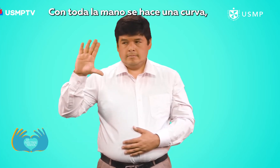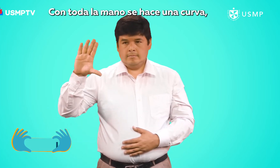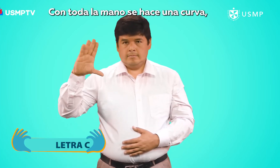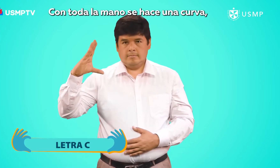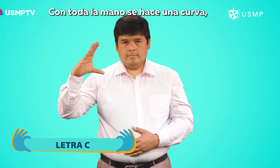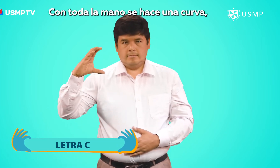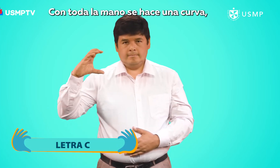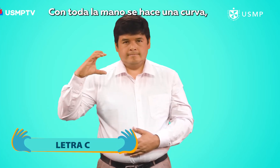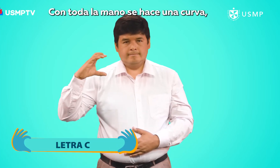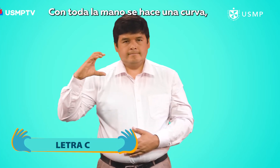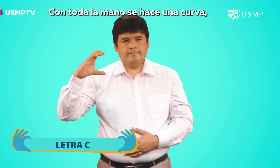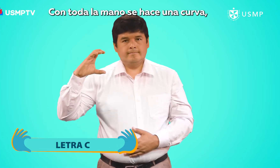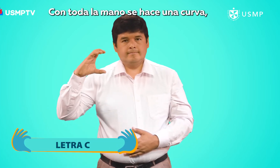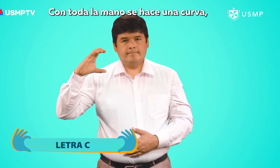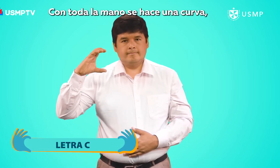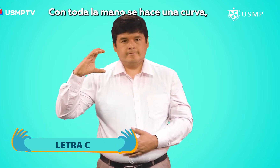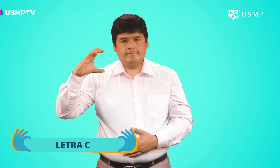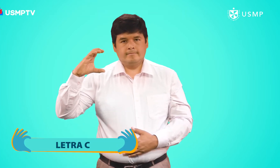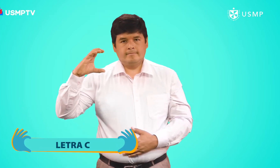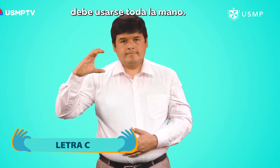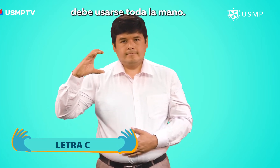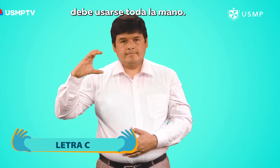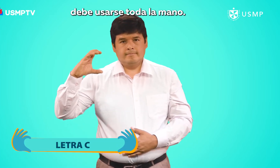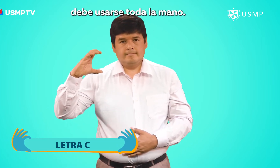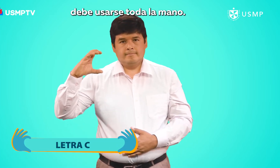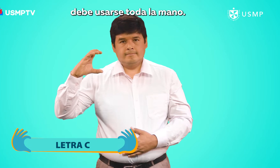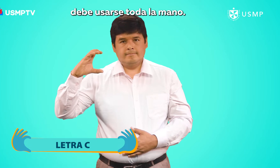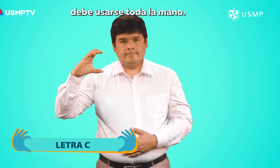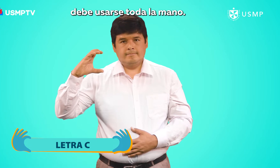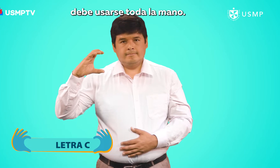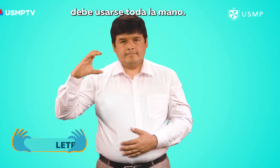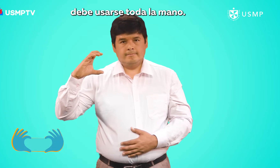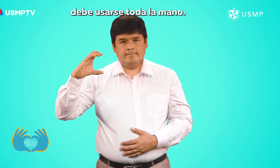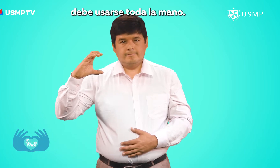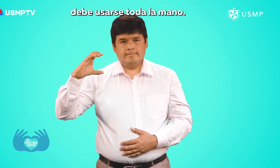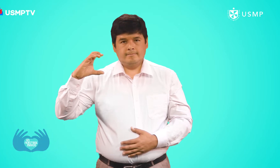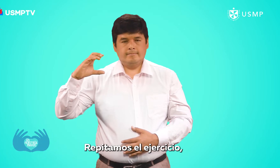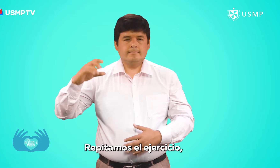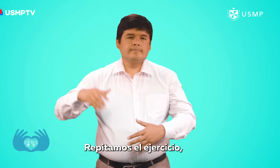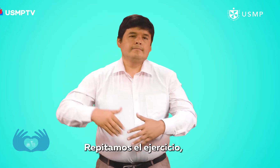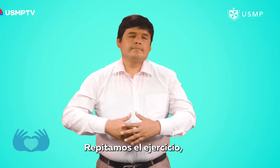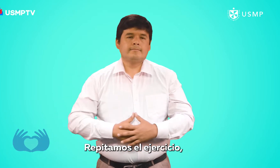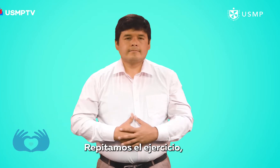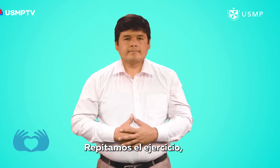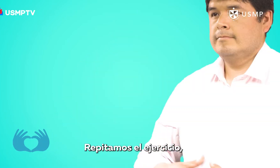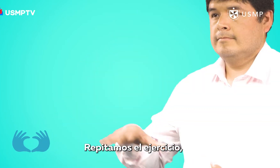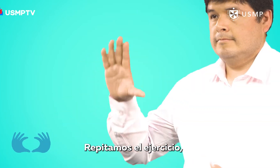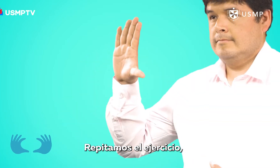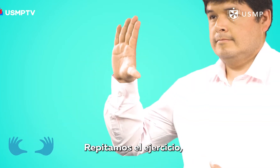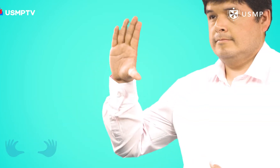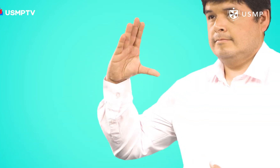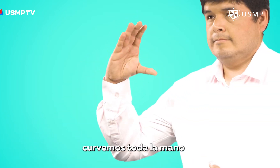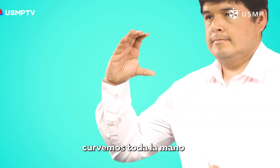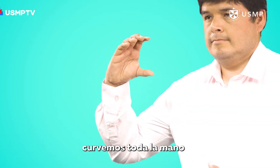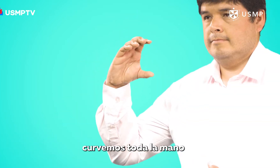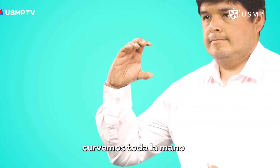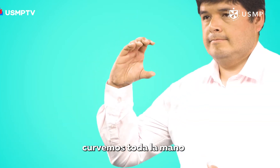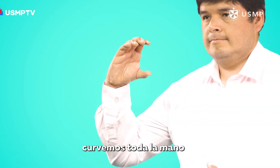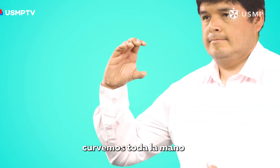la mano se hace una curva. Debe usarse toda la mano. Repitamos el ejercicio. Curvemos